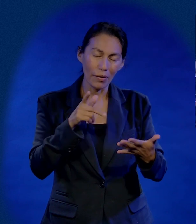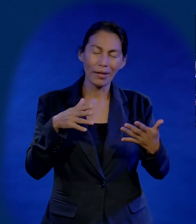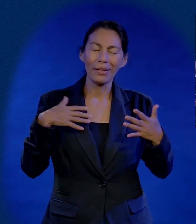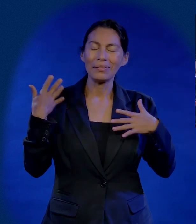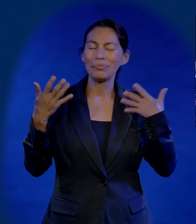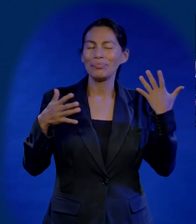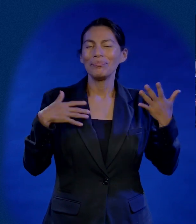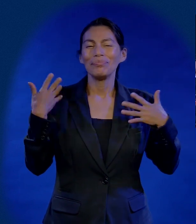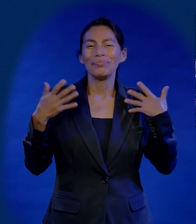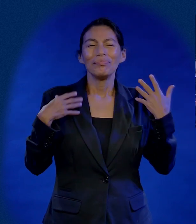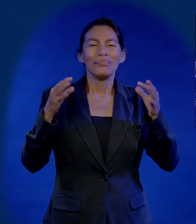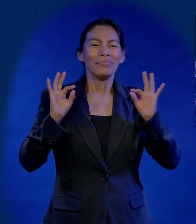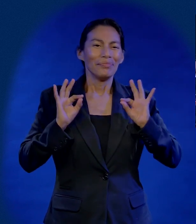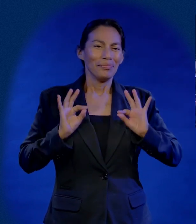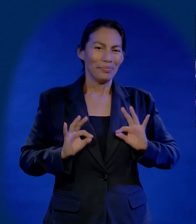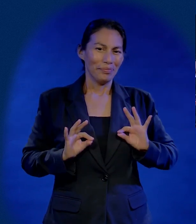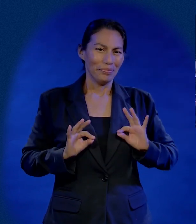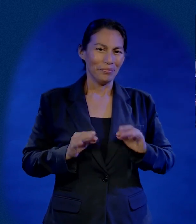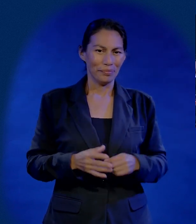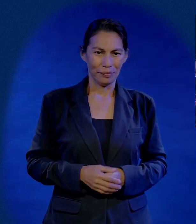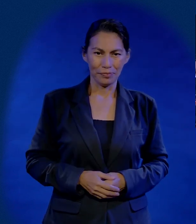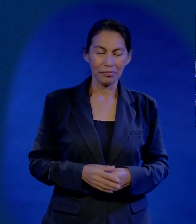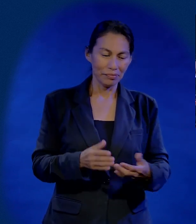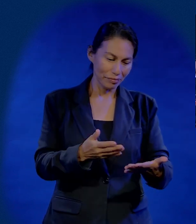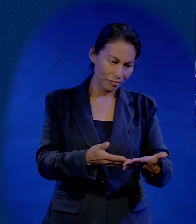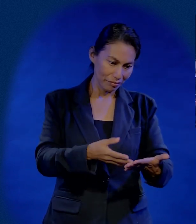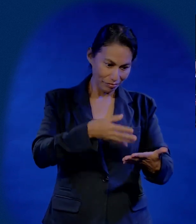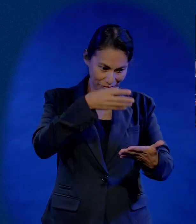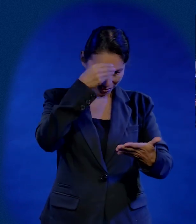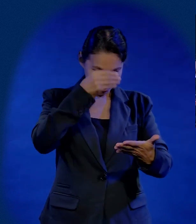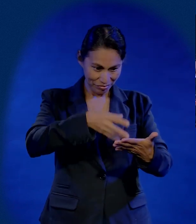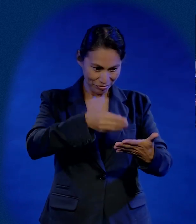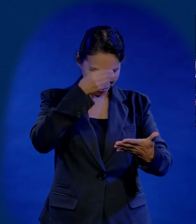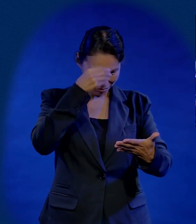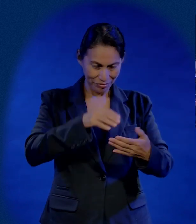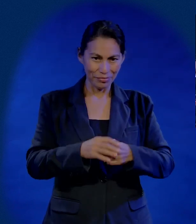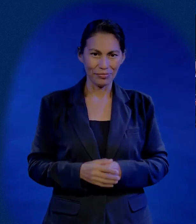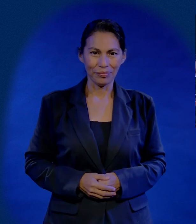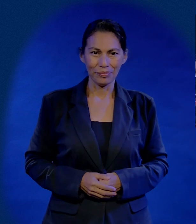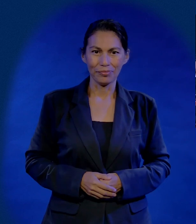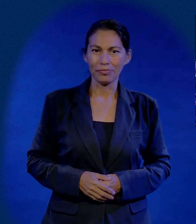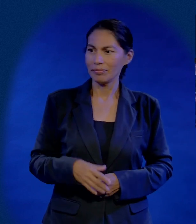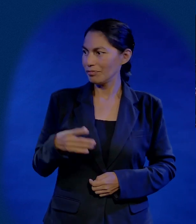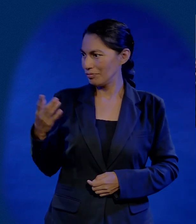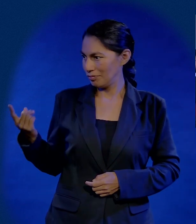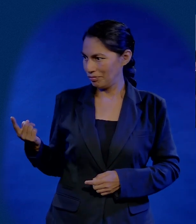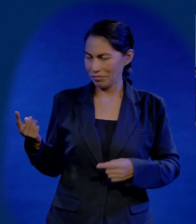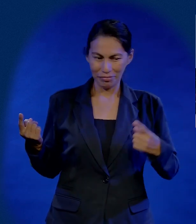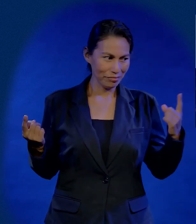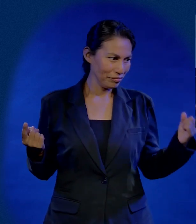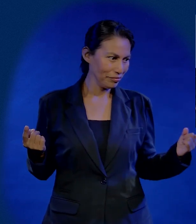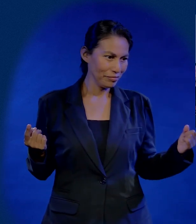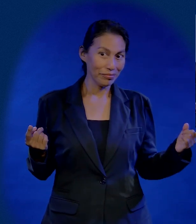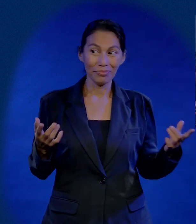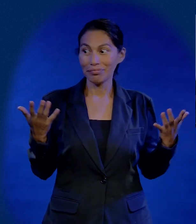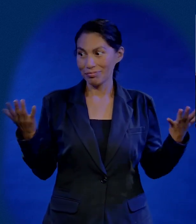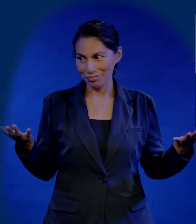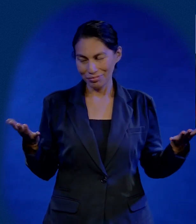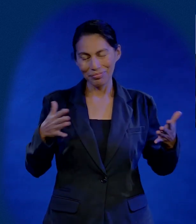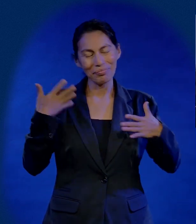Penetra más cuando usted tiene un espíritu alegre. A ver, voltee al que esté a su lado y dile, mantente alegre esta mañana, dígale